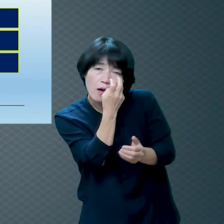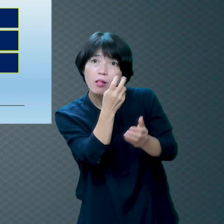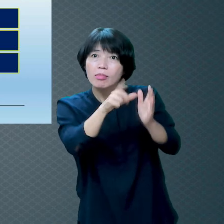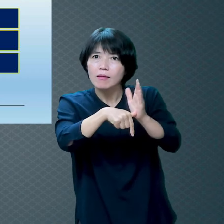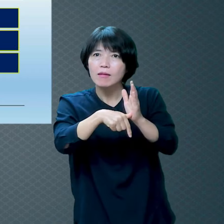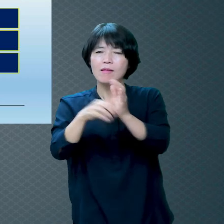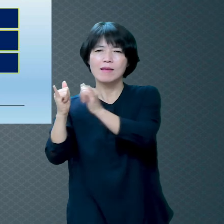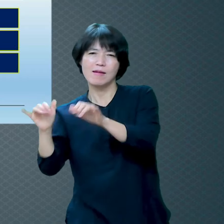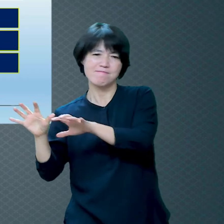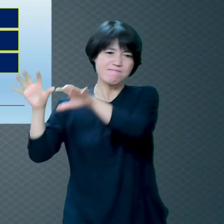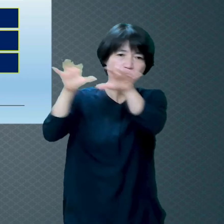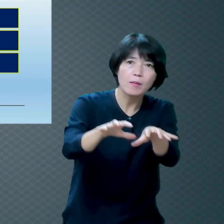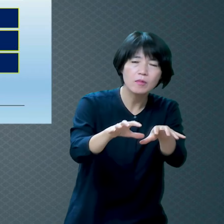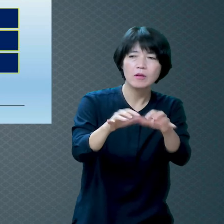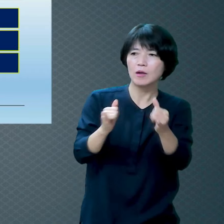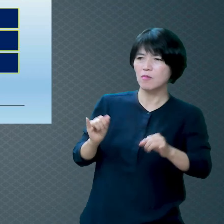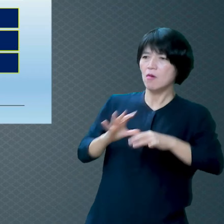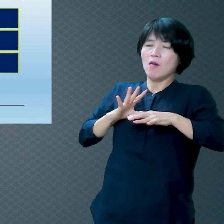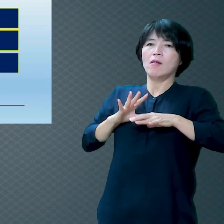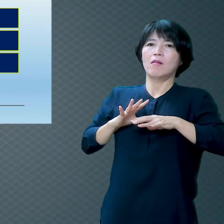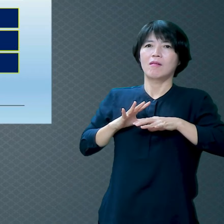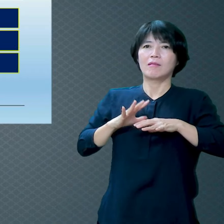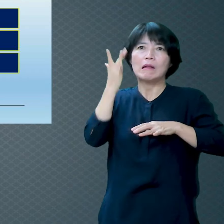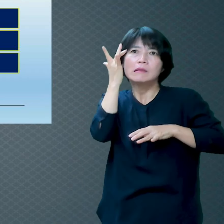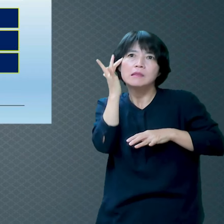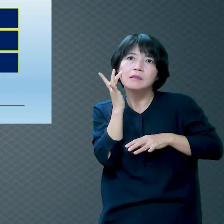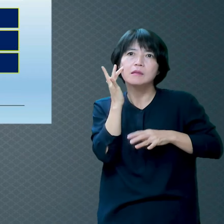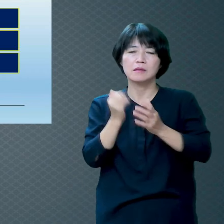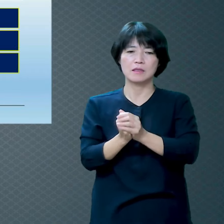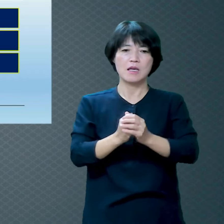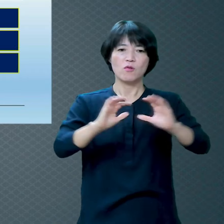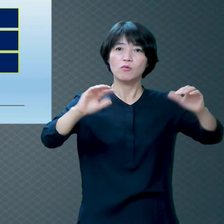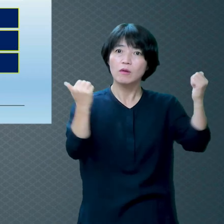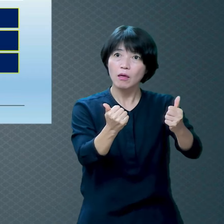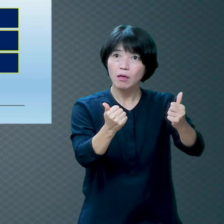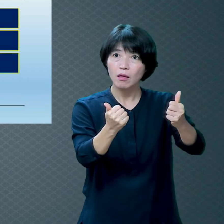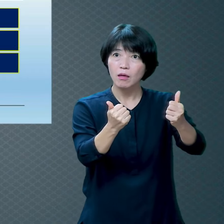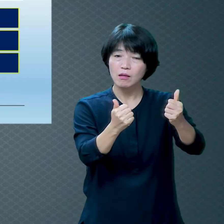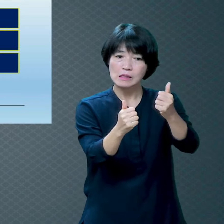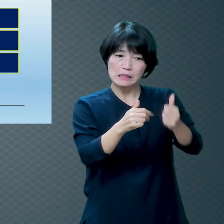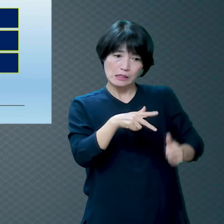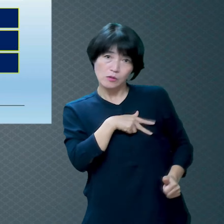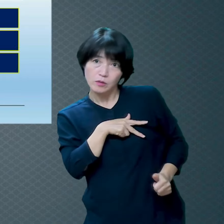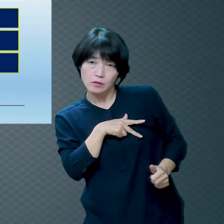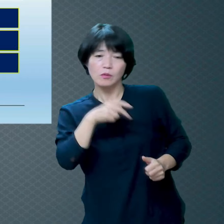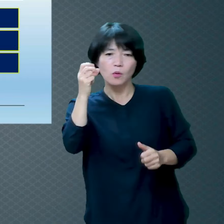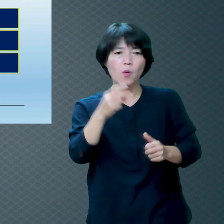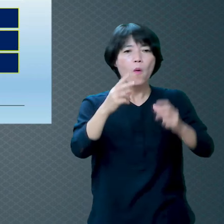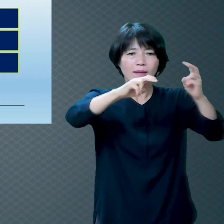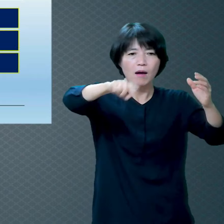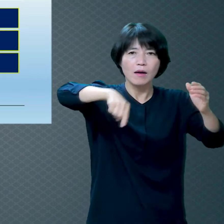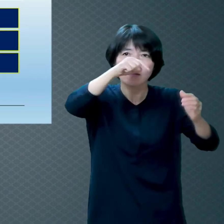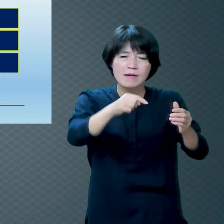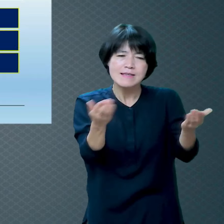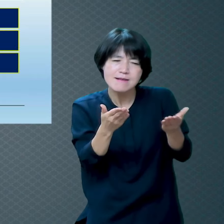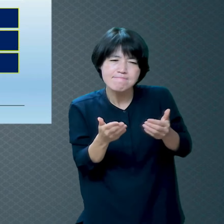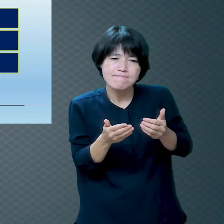회사나 또는 국회의원들 일하는 사람들 감찰받으면 되게